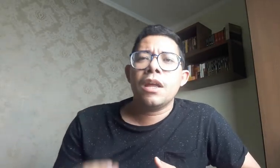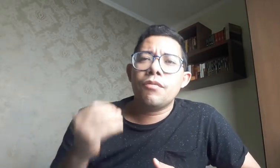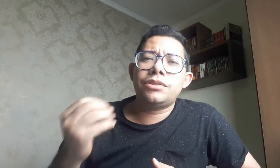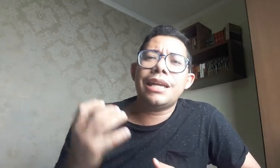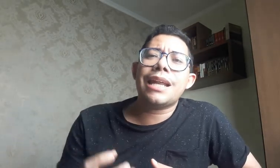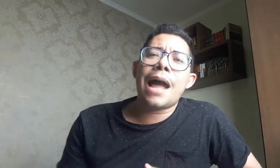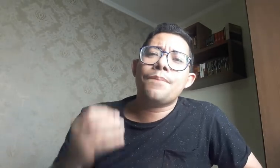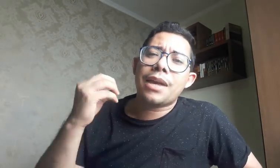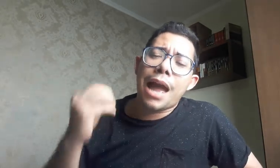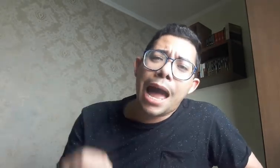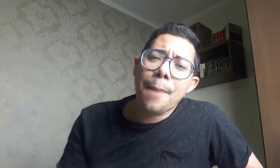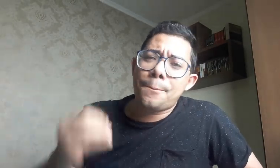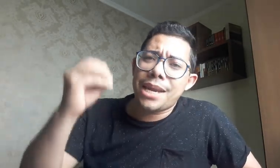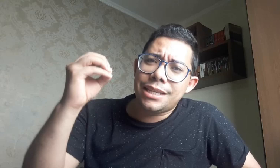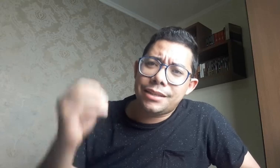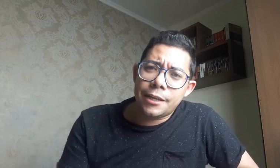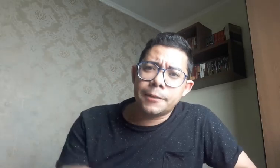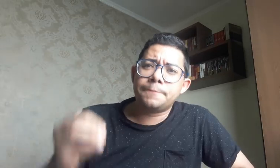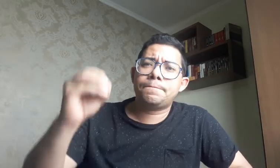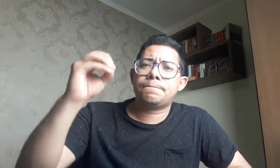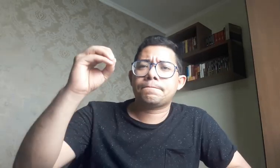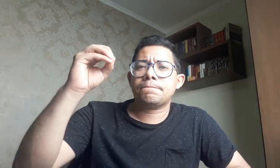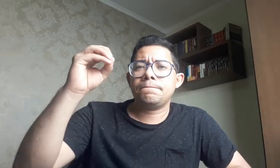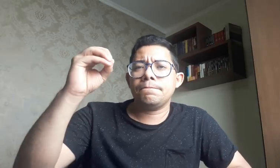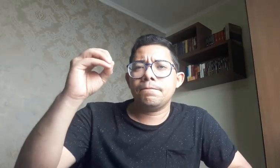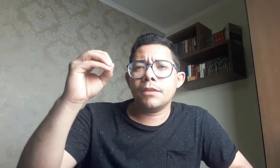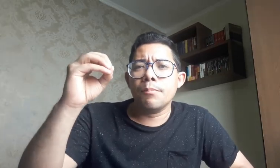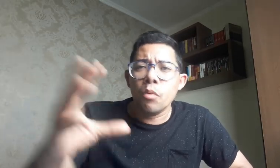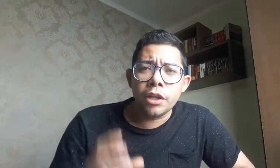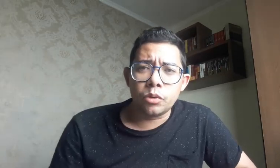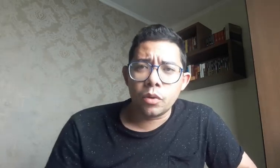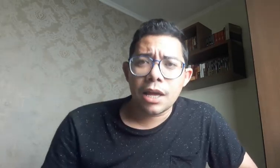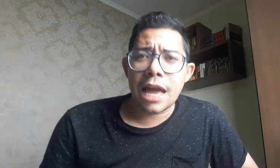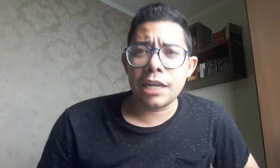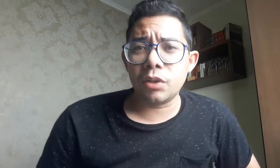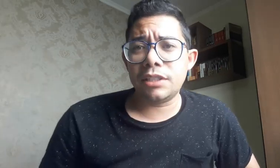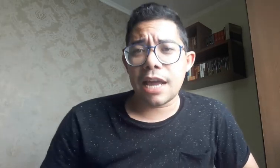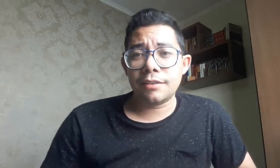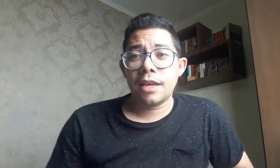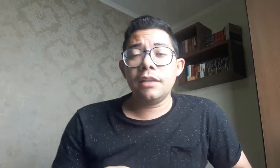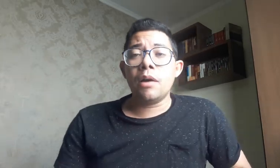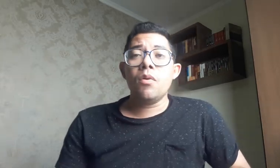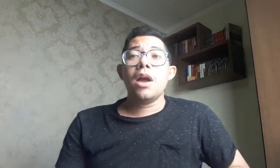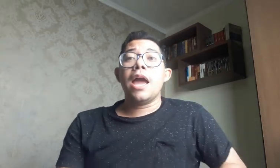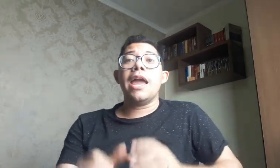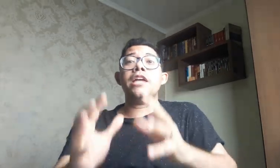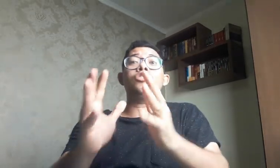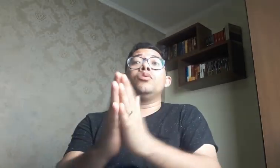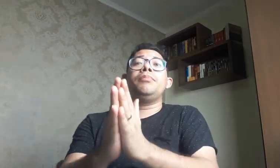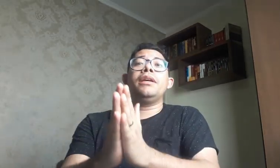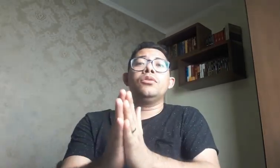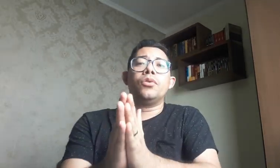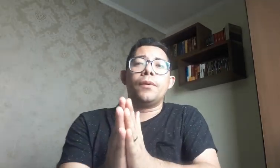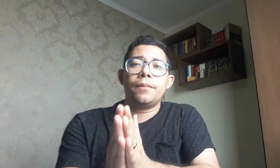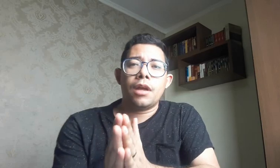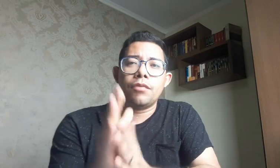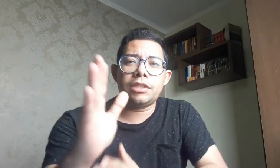você irá aprender muito a língua de sinais. Então, resumindo, você